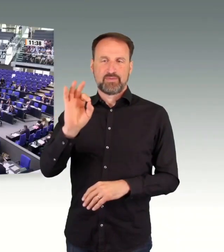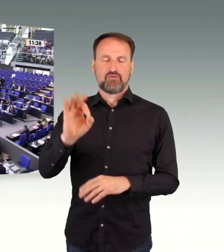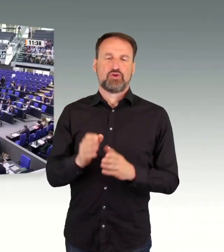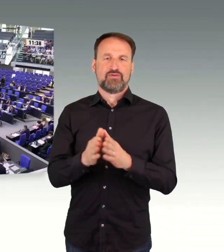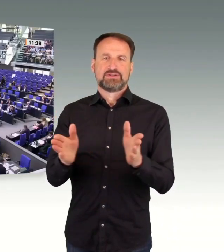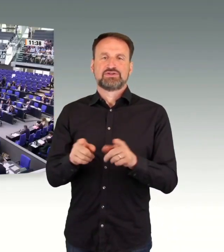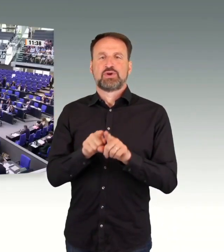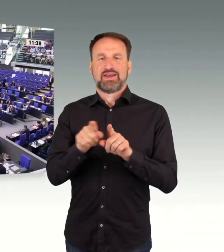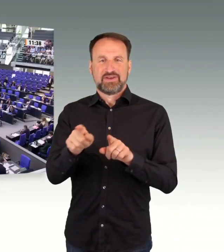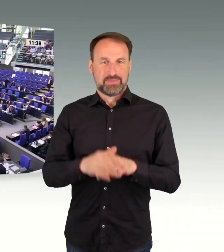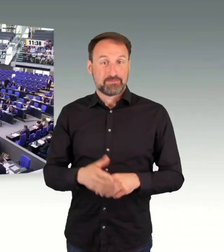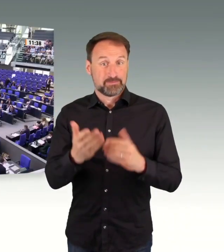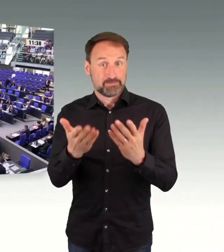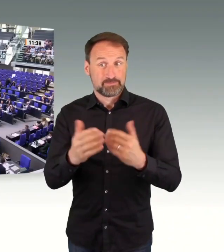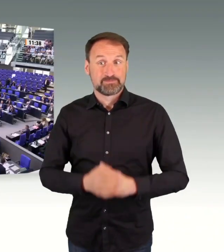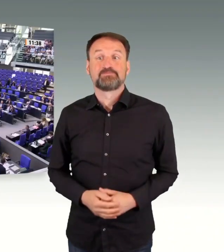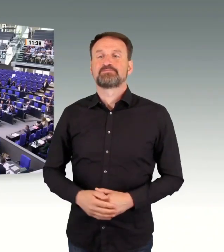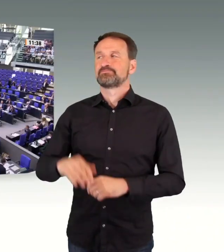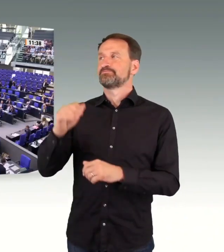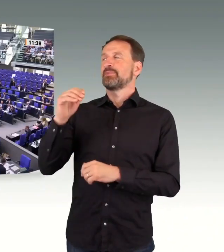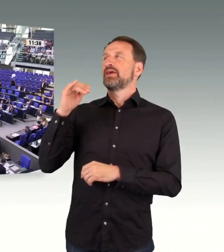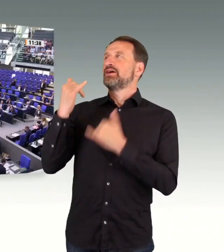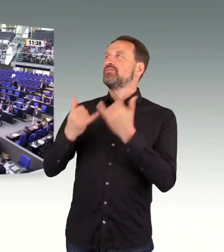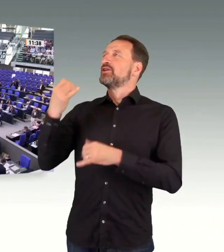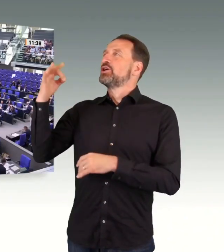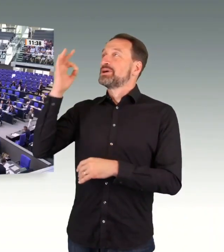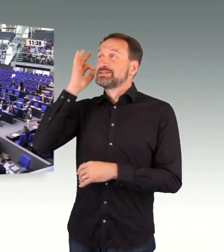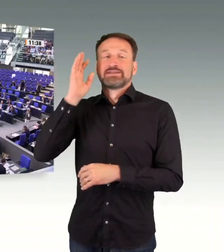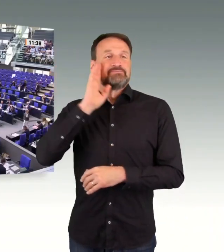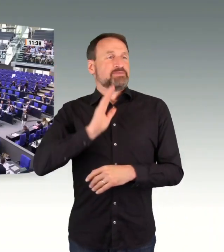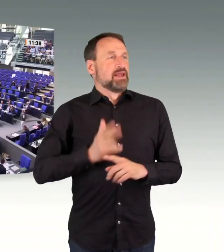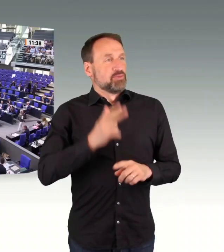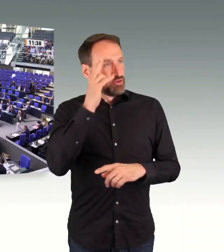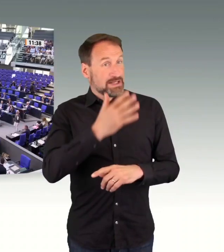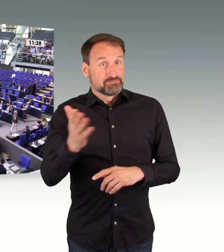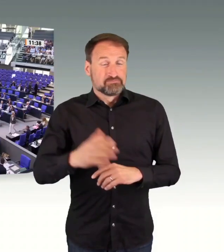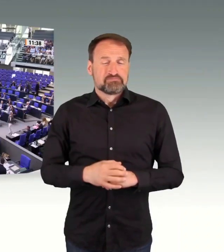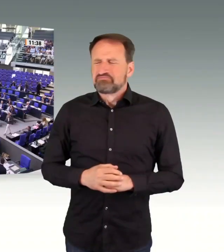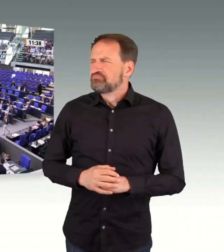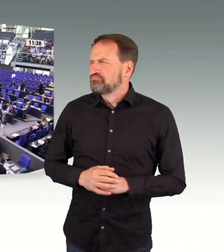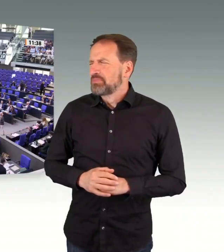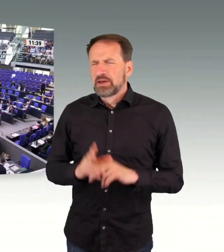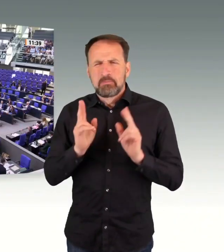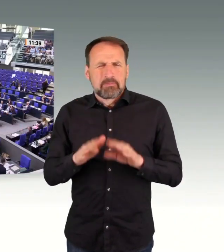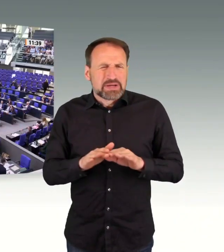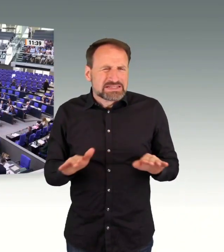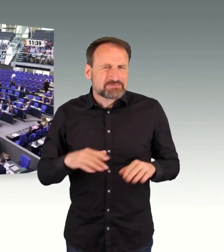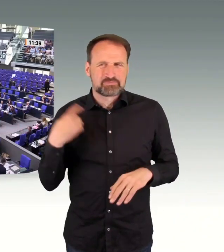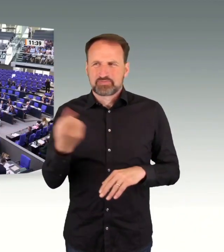Frau Präsidentin! Meine Damen und Herren! Im Prinzip gibt es hier im Haus eine große Einigkeit, welche